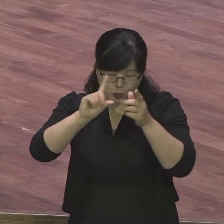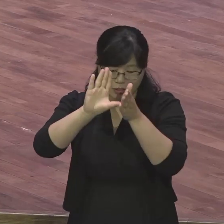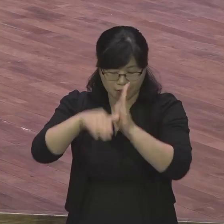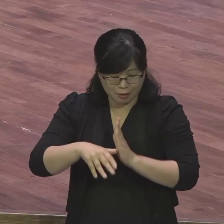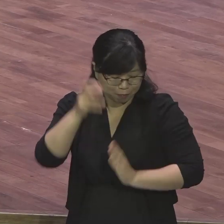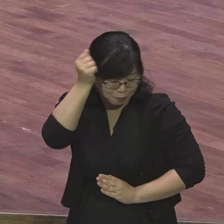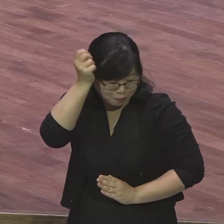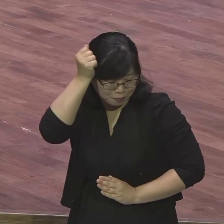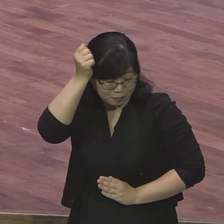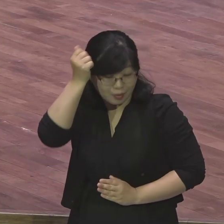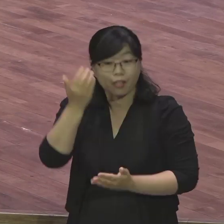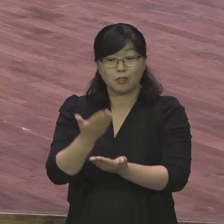너를 해방하였습니다.